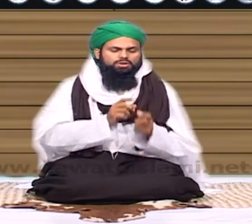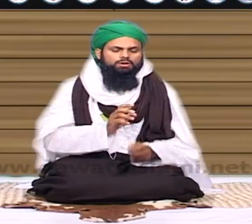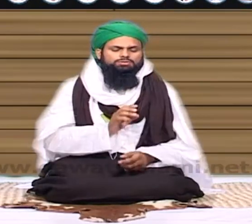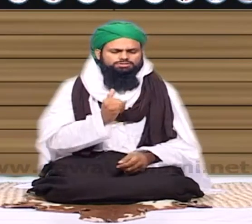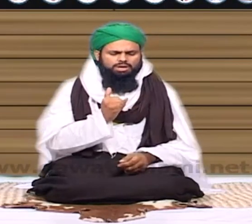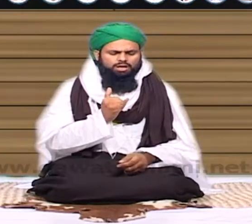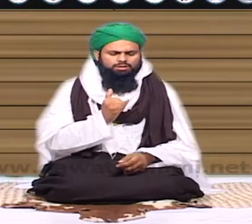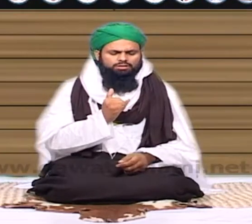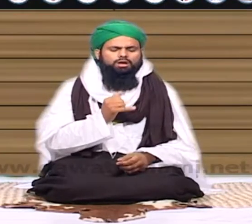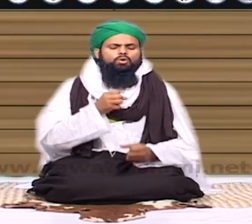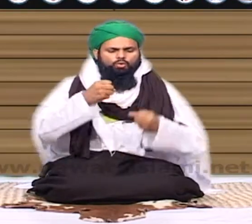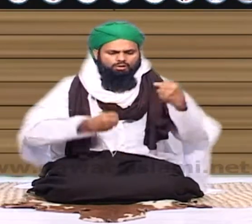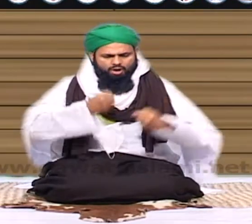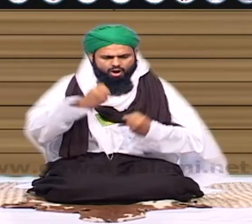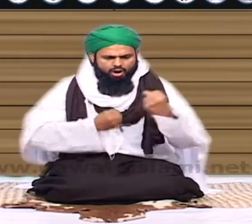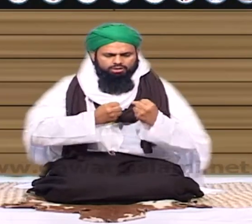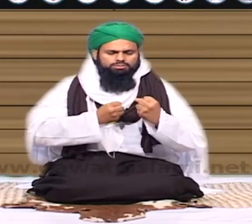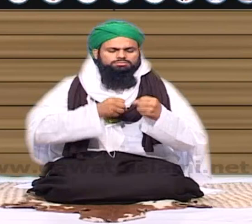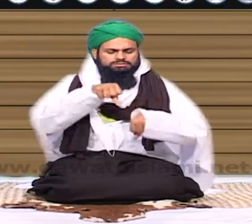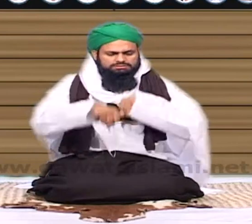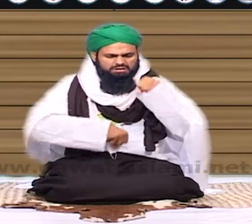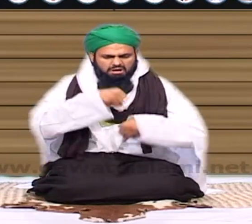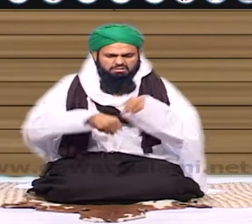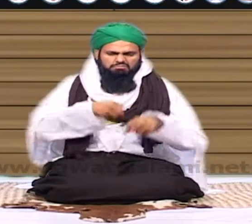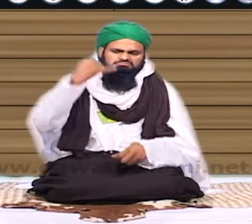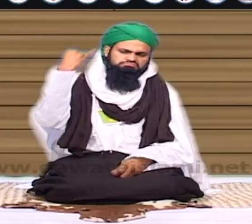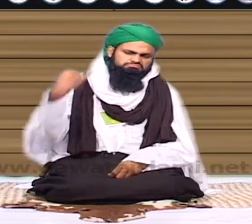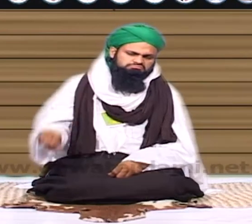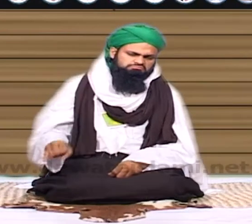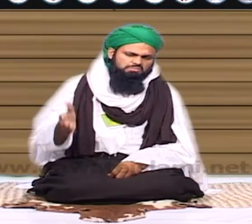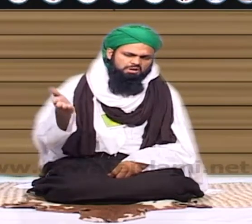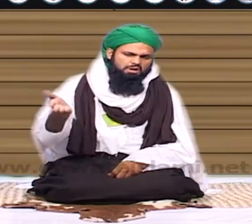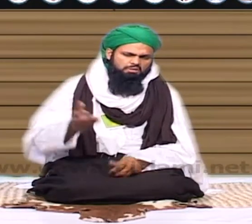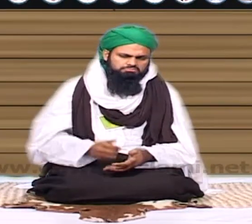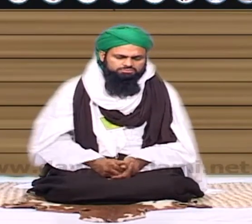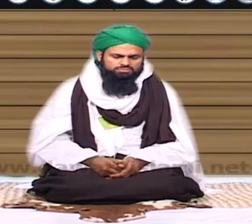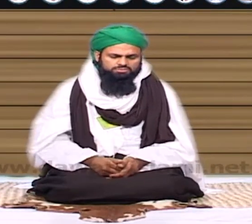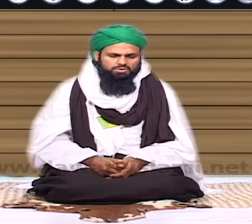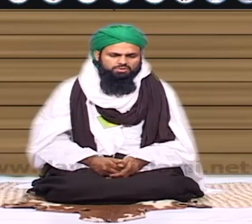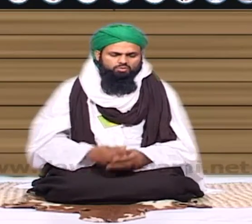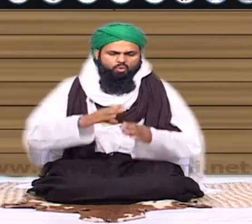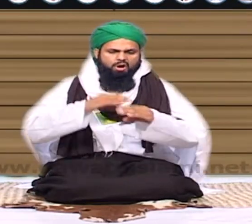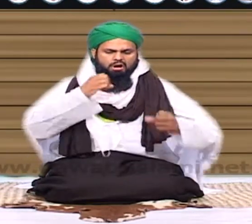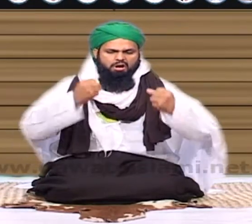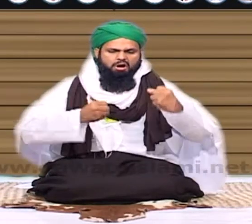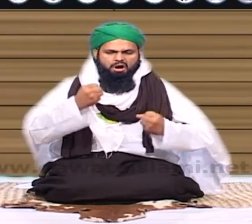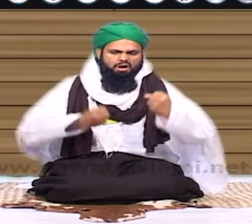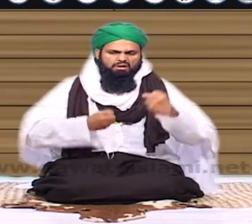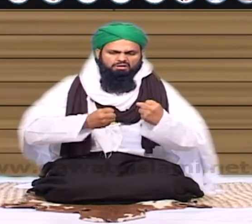یہاں تک کہ اس کی سواری کہا اگر تسکڑہ کریں اس میں جو خامی ہے کیا اس کی سواری سوست ہے اس کی